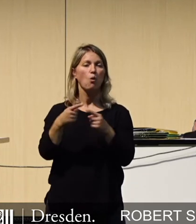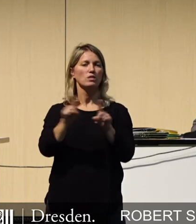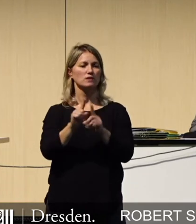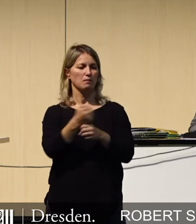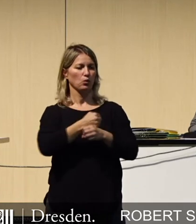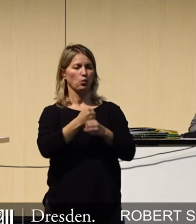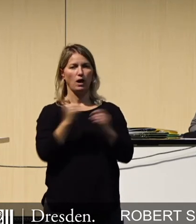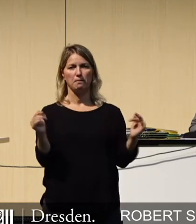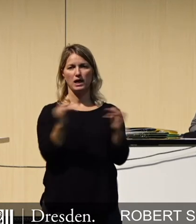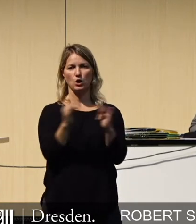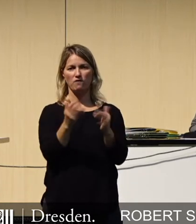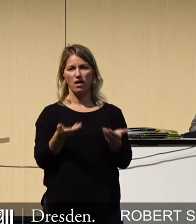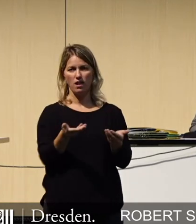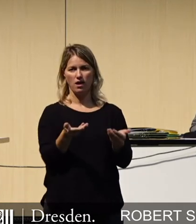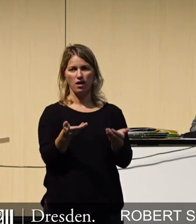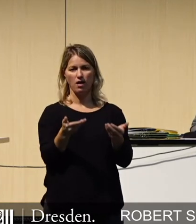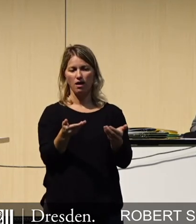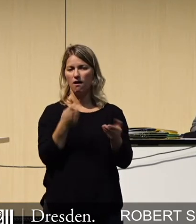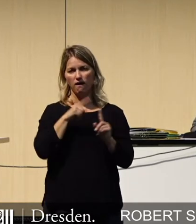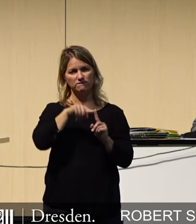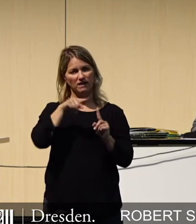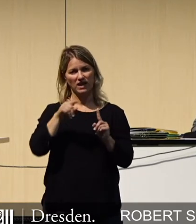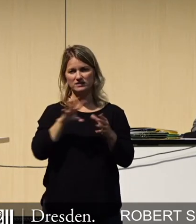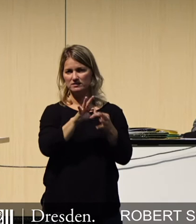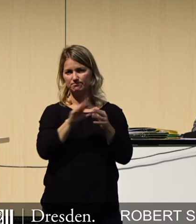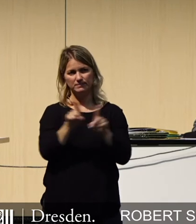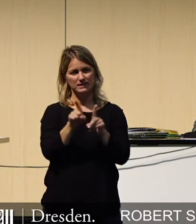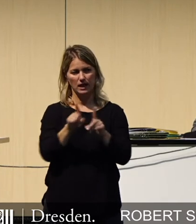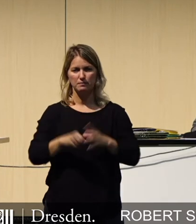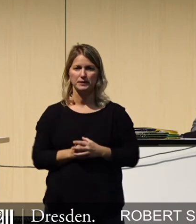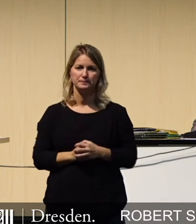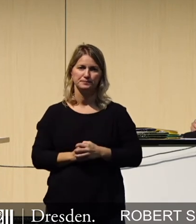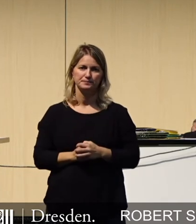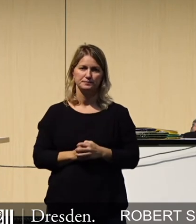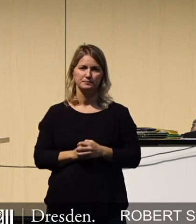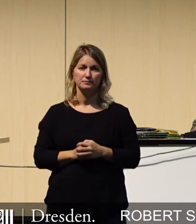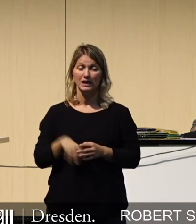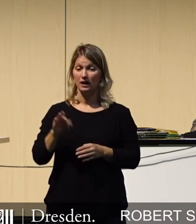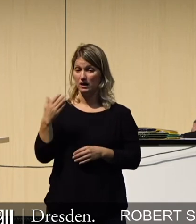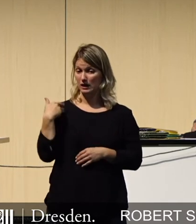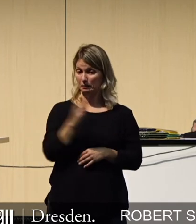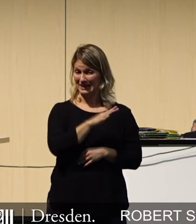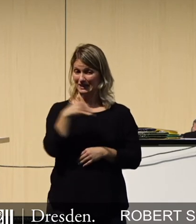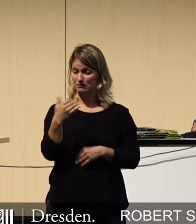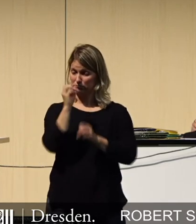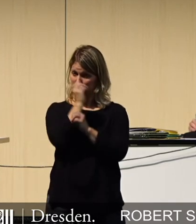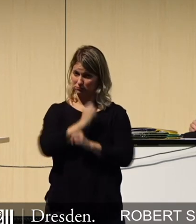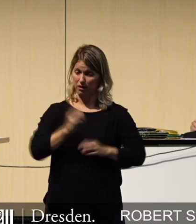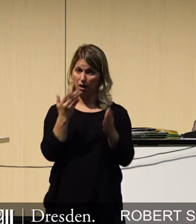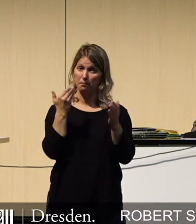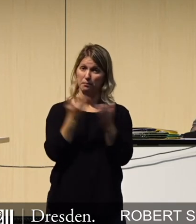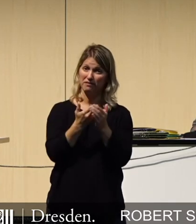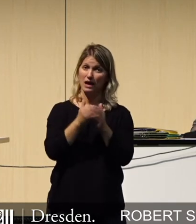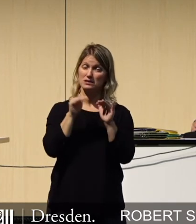in der Küche agieren auf ähnlichen Frequenzen. Bisher gibt es auf jeden Fall keine eindeutigen Beweise, dass sich